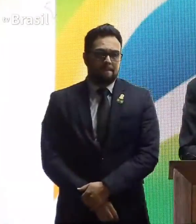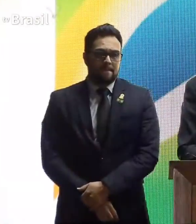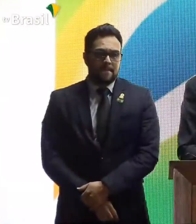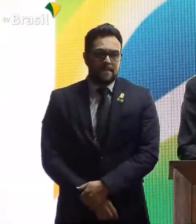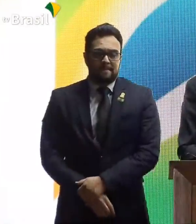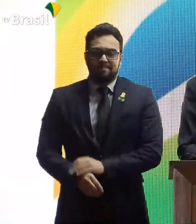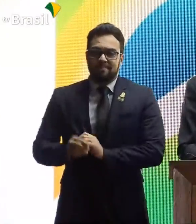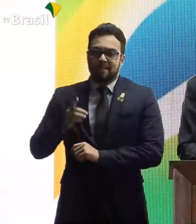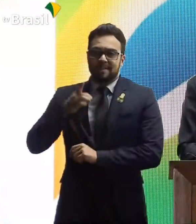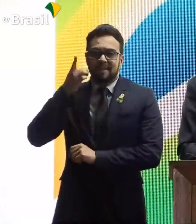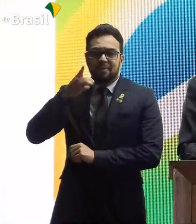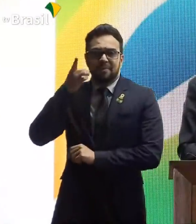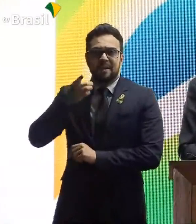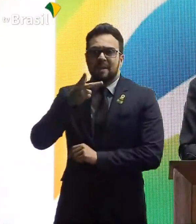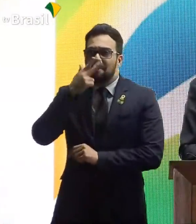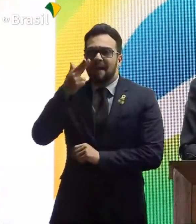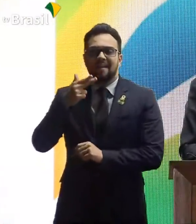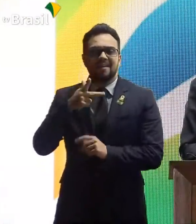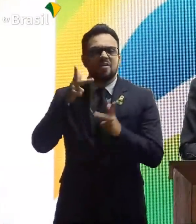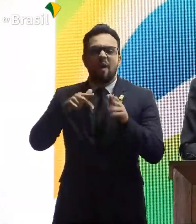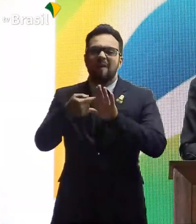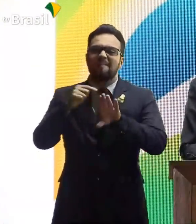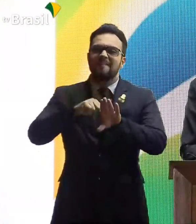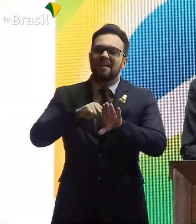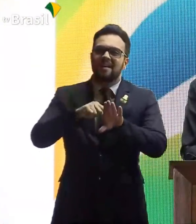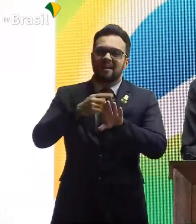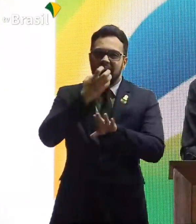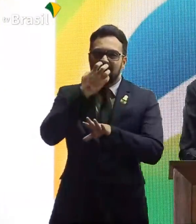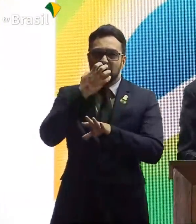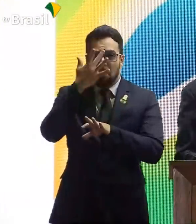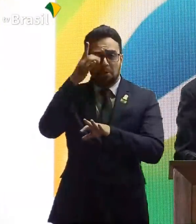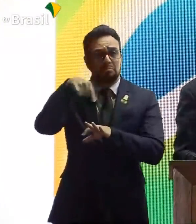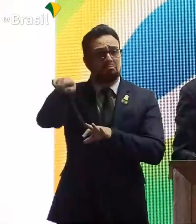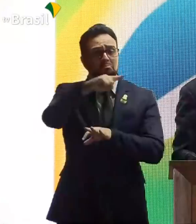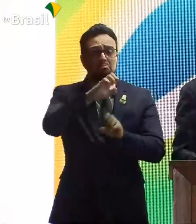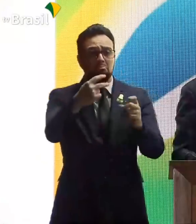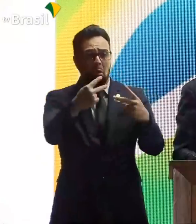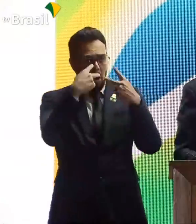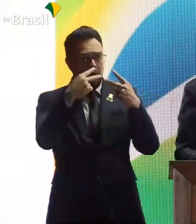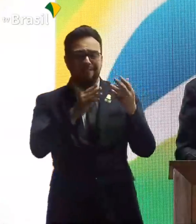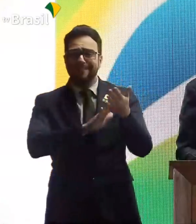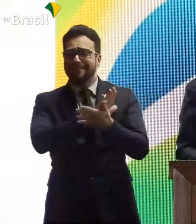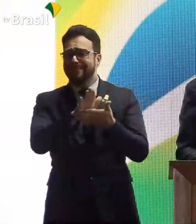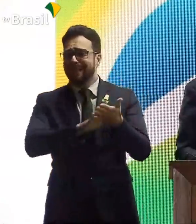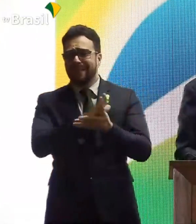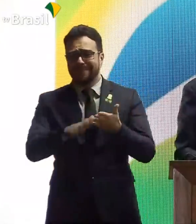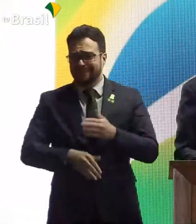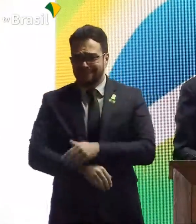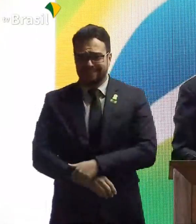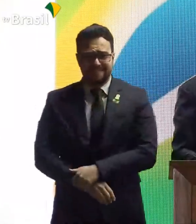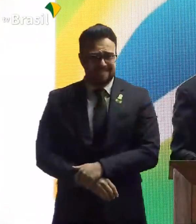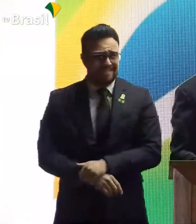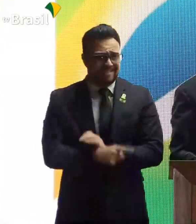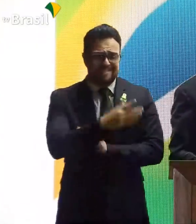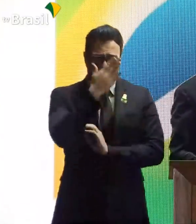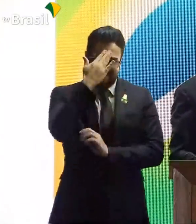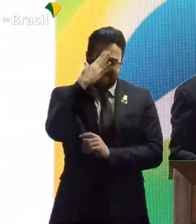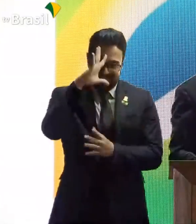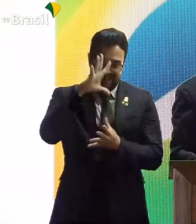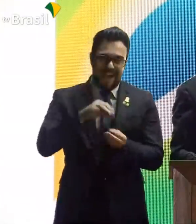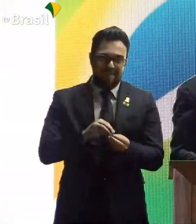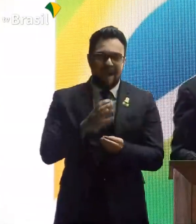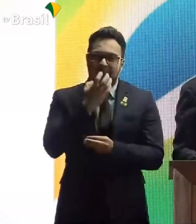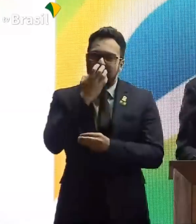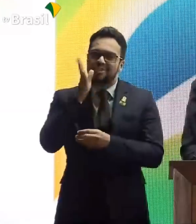Era um deputado ali, meio cão sarnento. Ninguém olhava para a minha cara. Sabe o é isso, não é, Gaguinho? Tu já foi um pouquinho cão